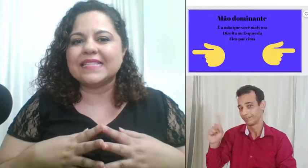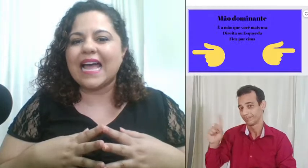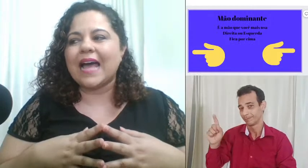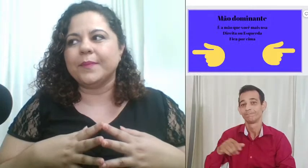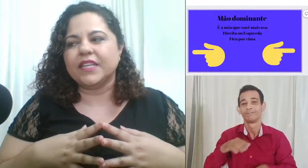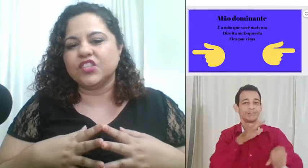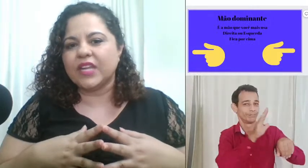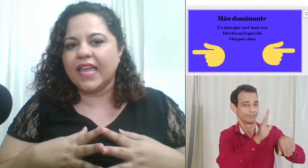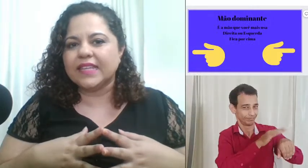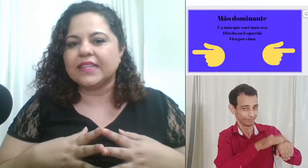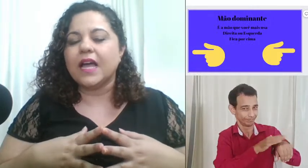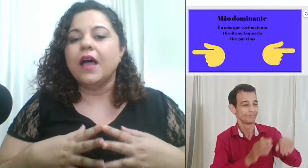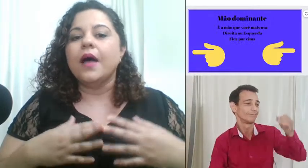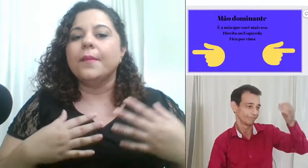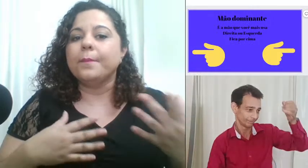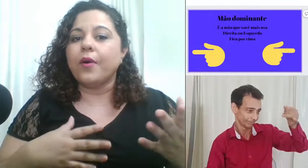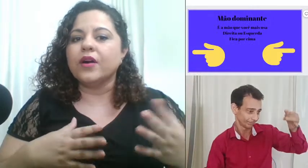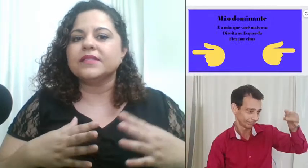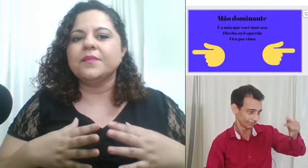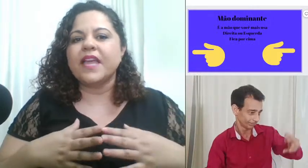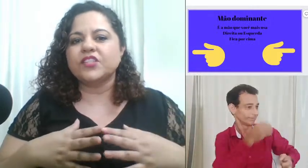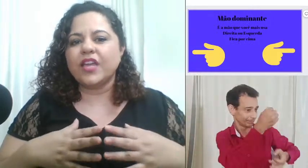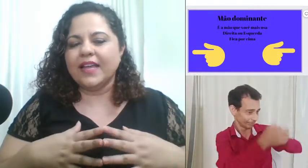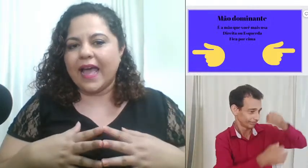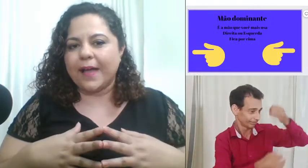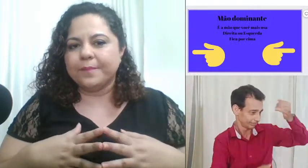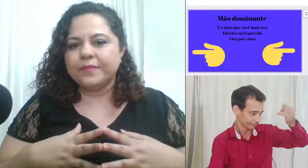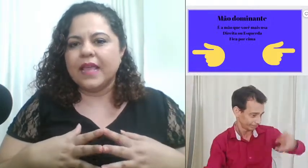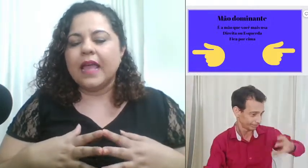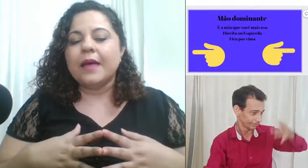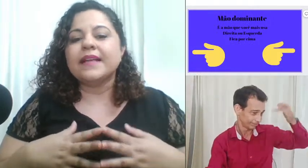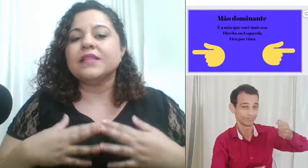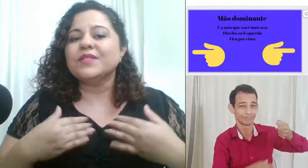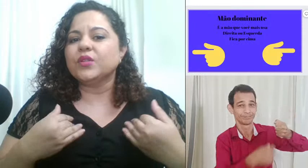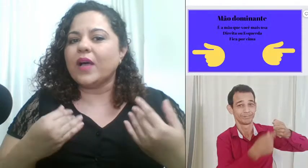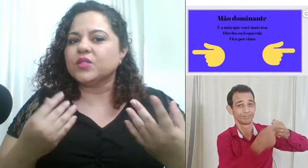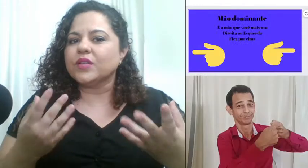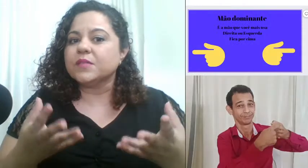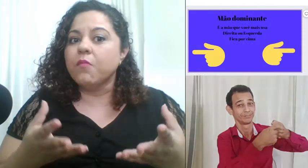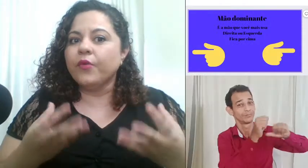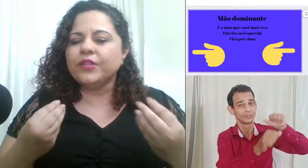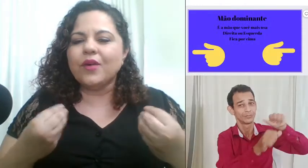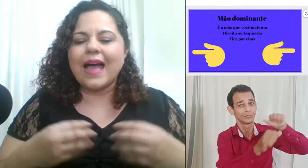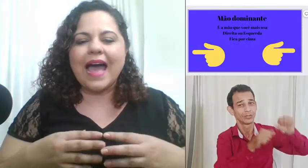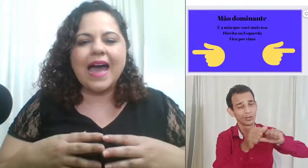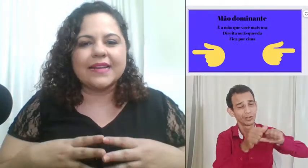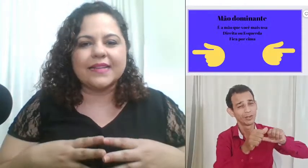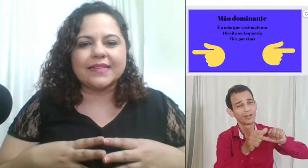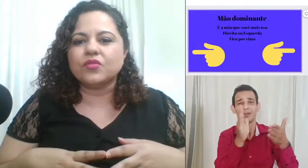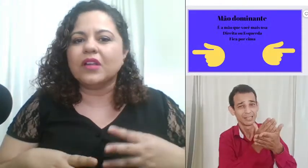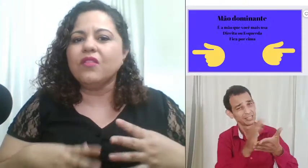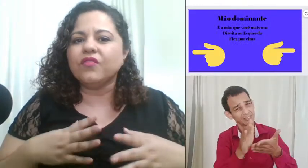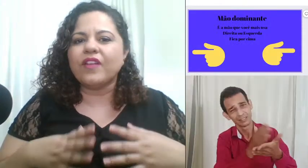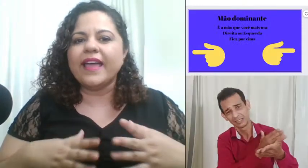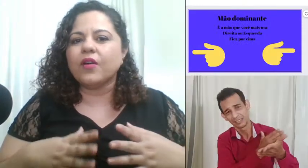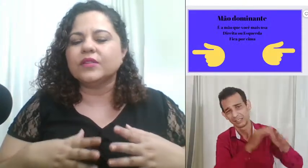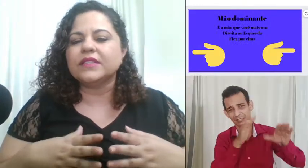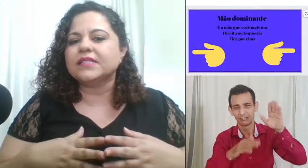à minha direita possa me enxergar mas são situações muito raras isso não vai acontecer